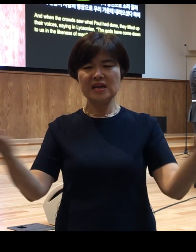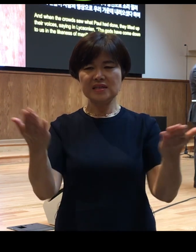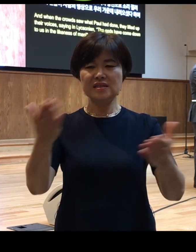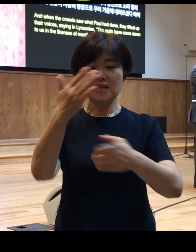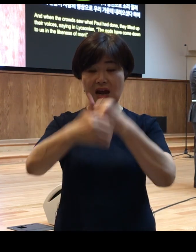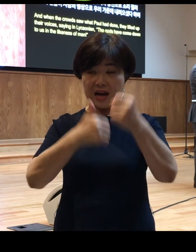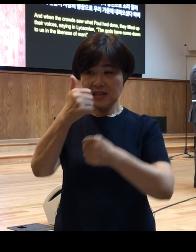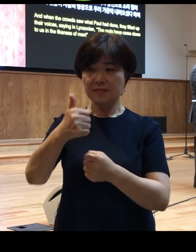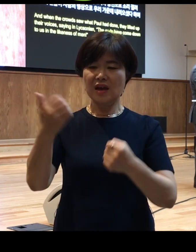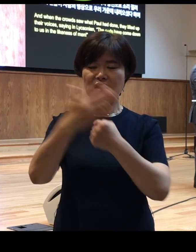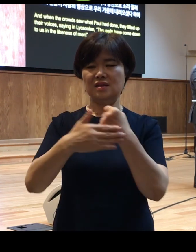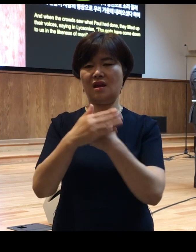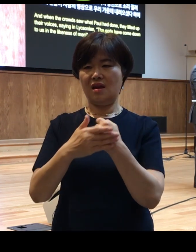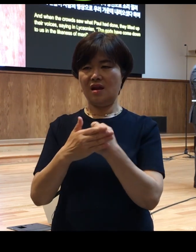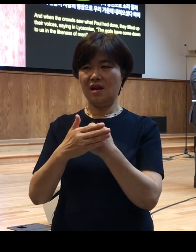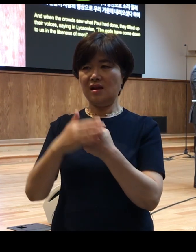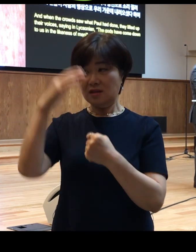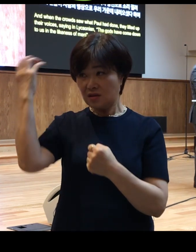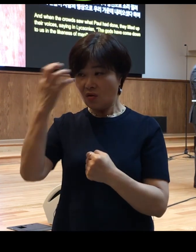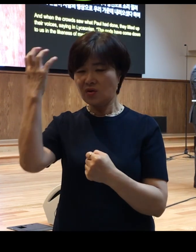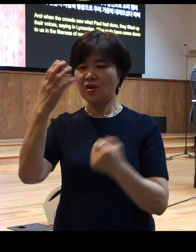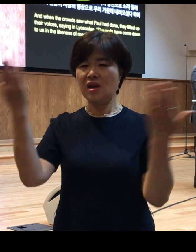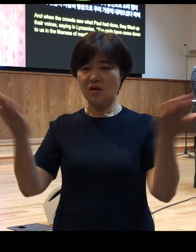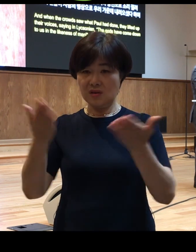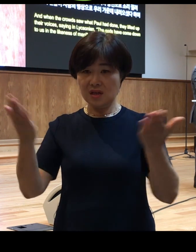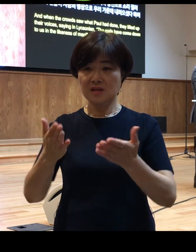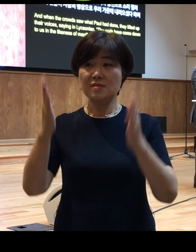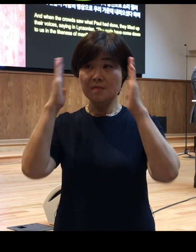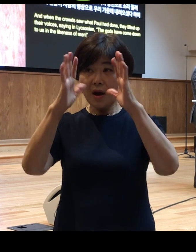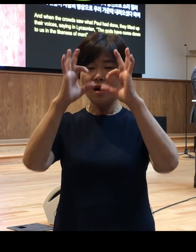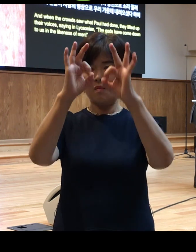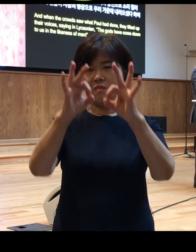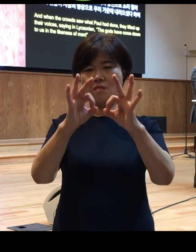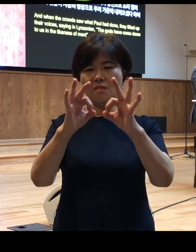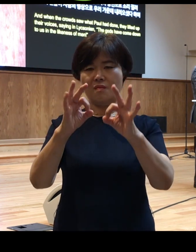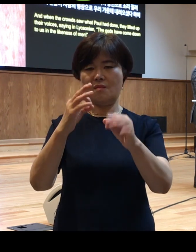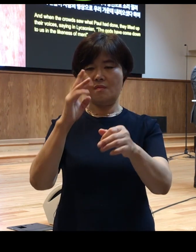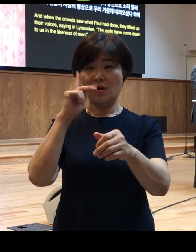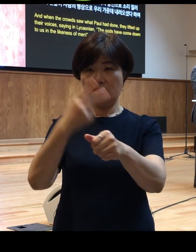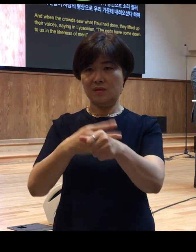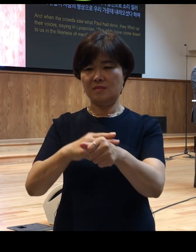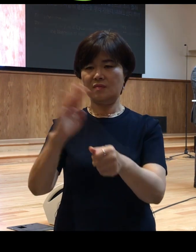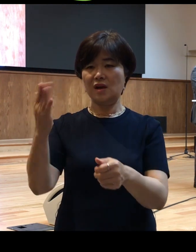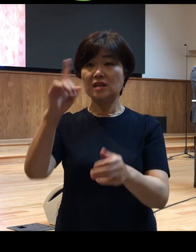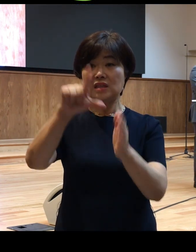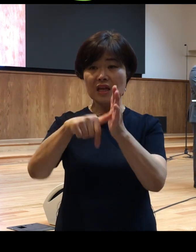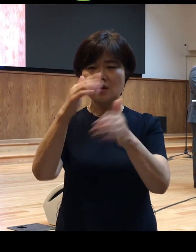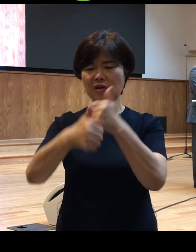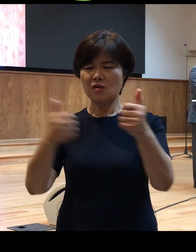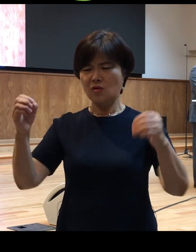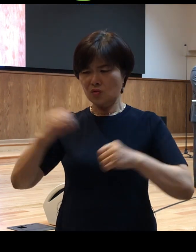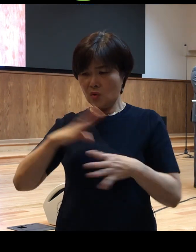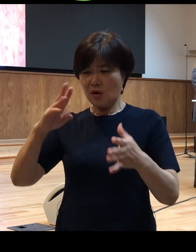은혜 성령의 역사하심을 바라보았습니다 그때 하나님께서 놀라운 기적을 행하셨습니다 그런데